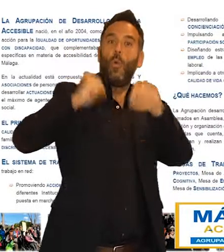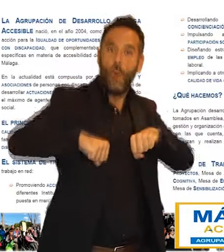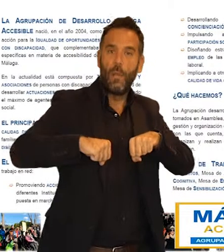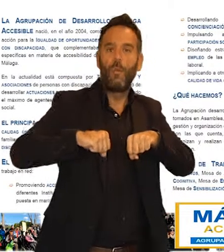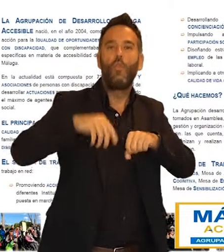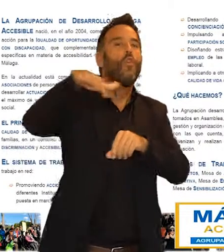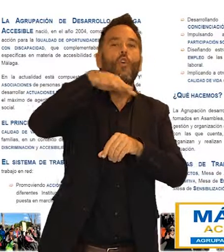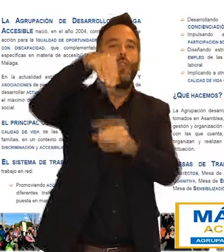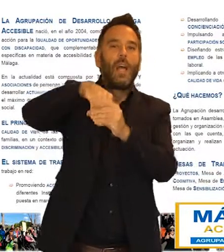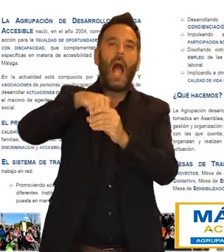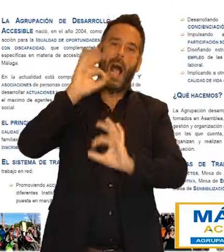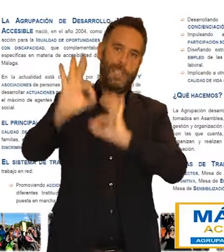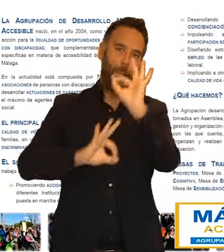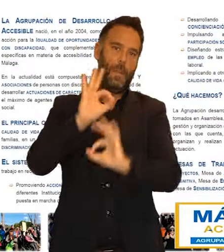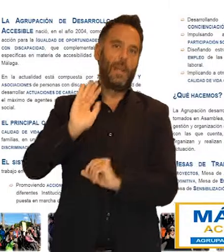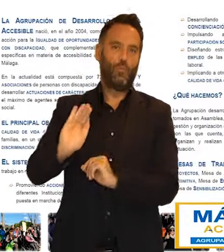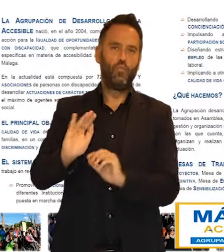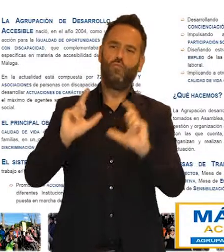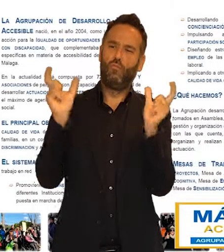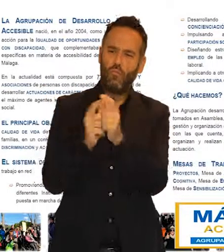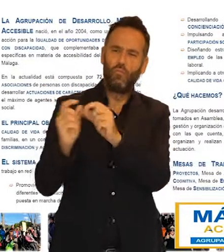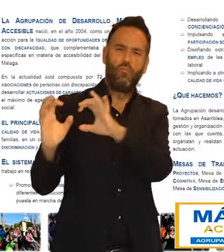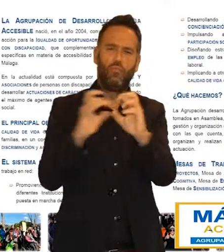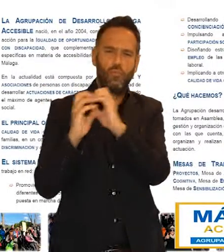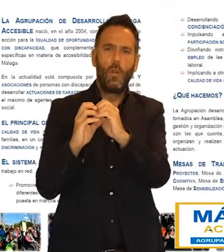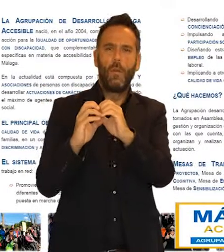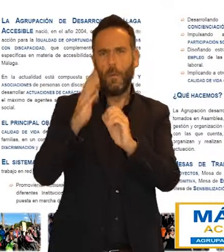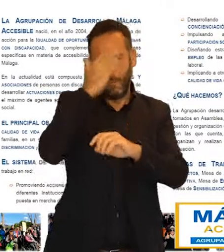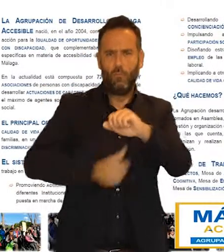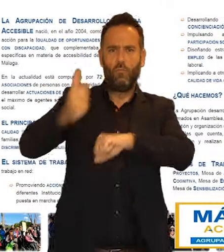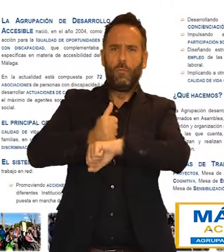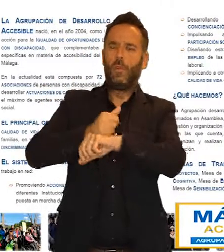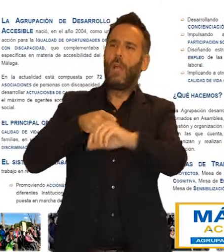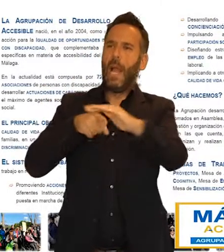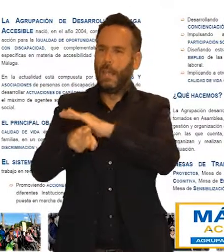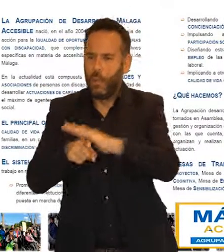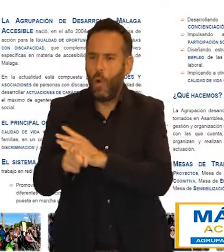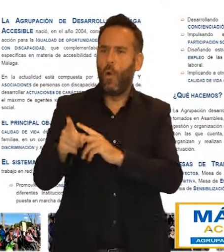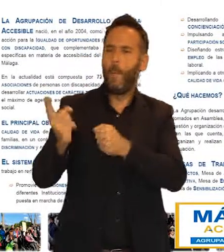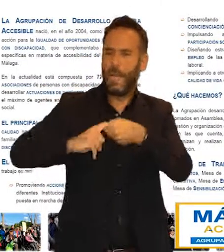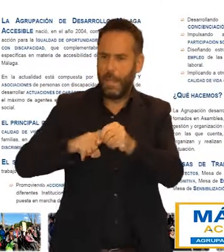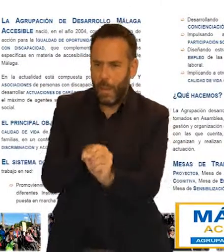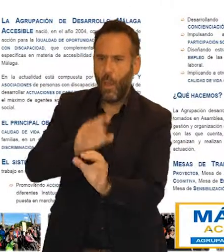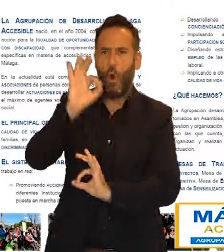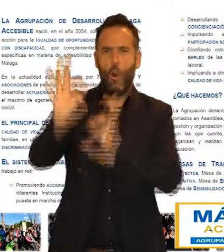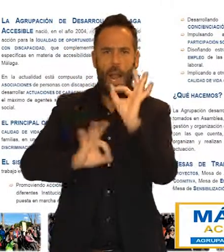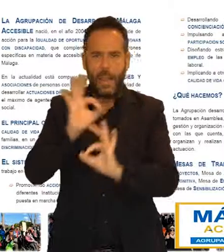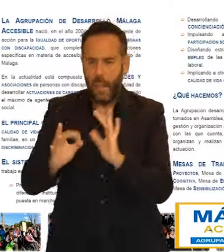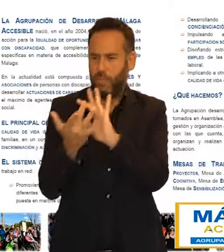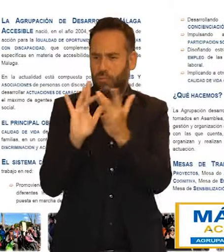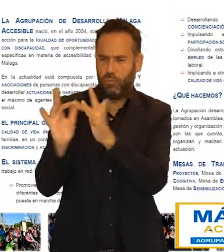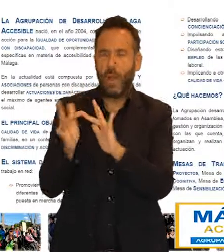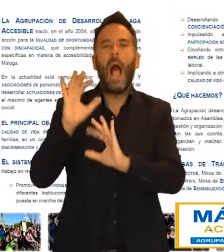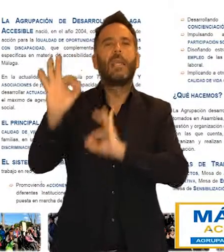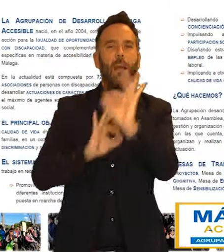órgano de participación, gestión y organización de la misma. En las mesas de trabajo,